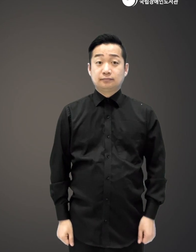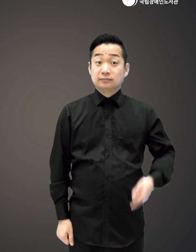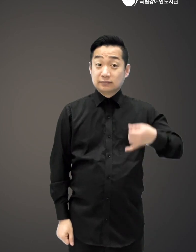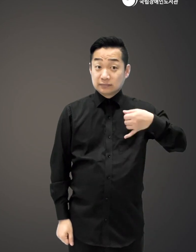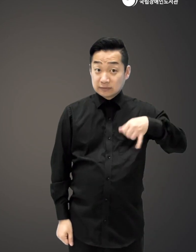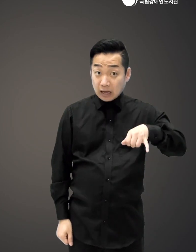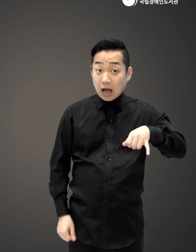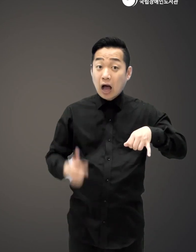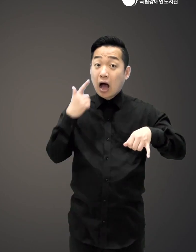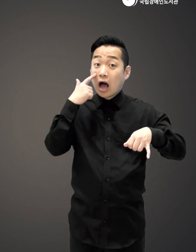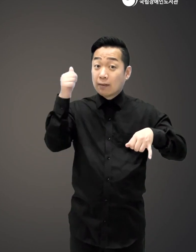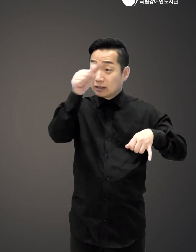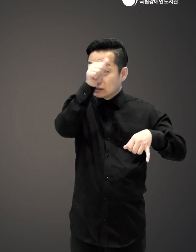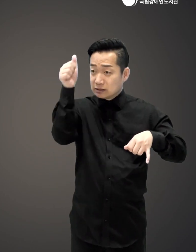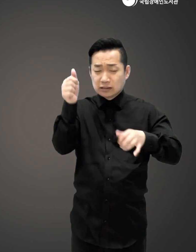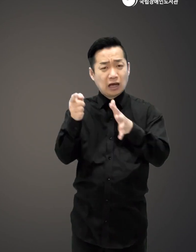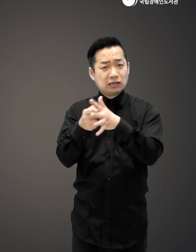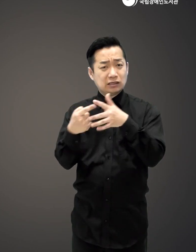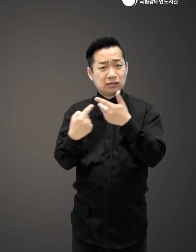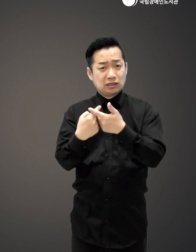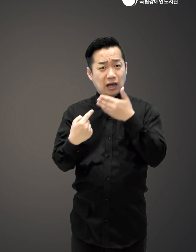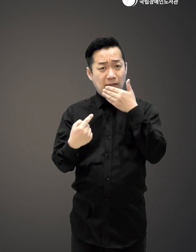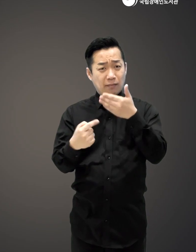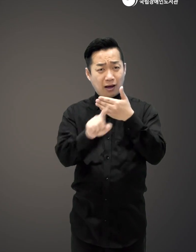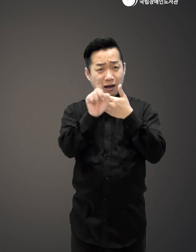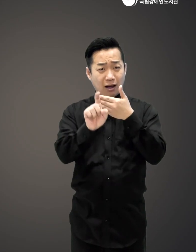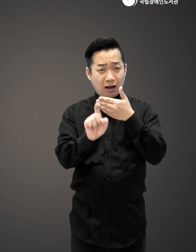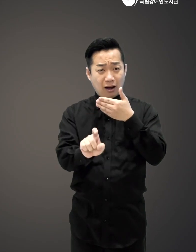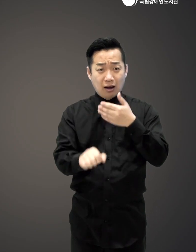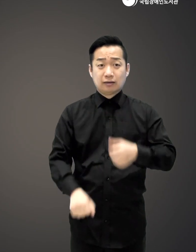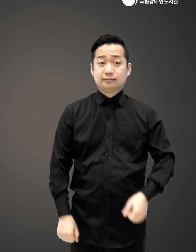딸은 과연 아버지의 인생을 이해할 수 있을까?